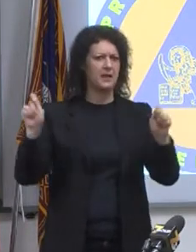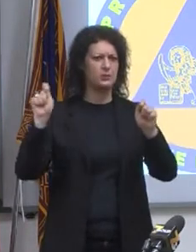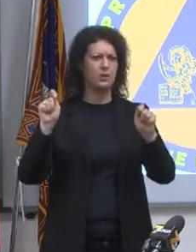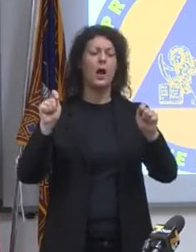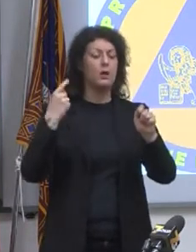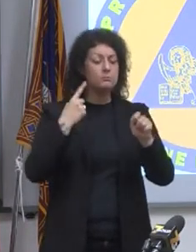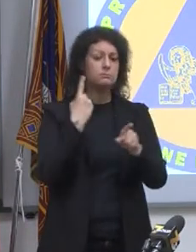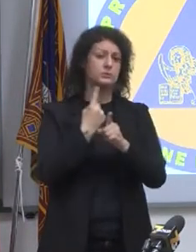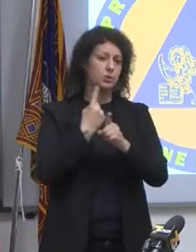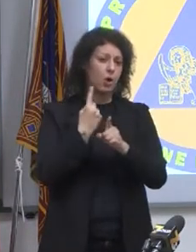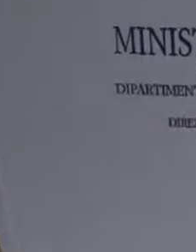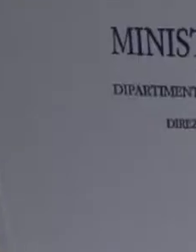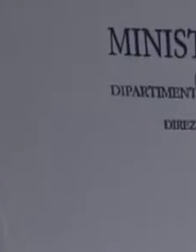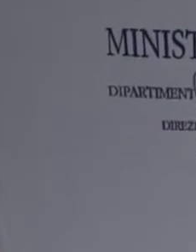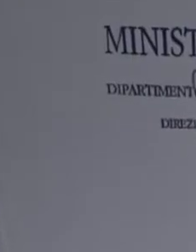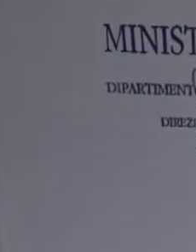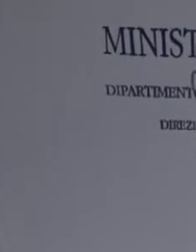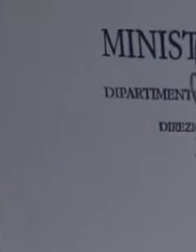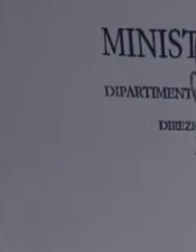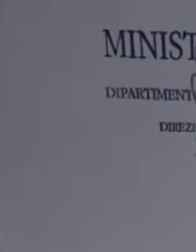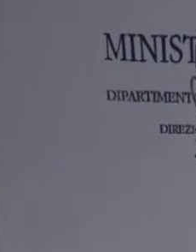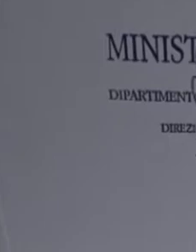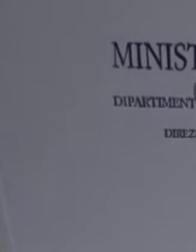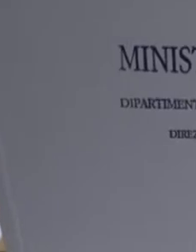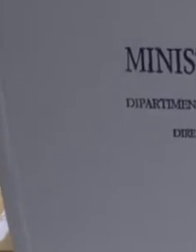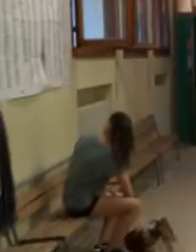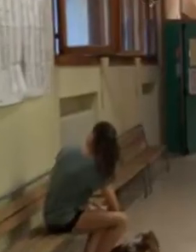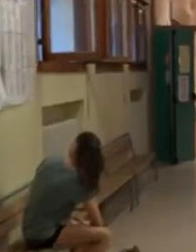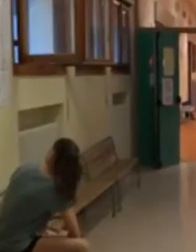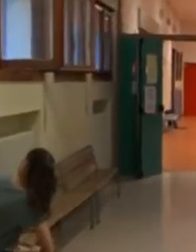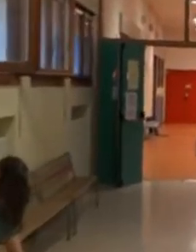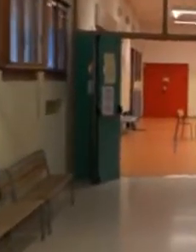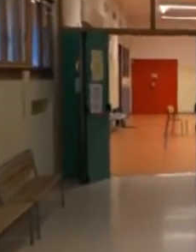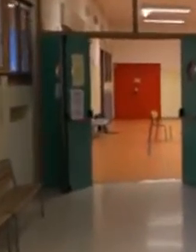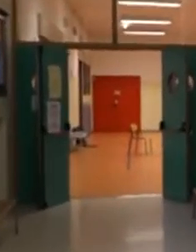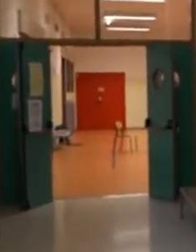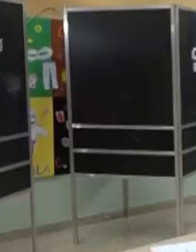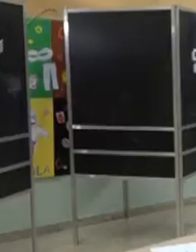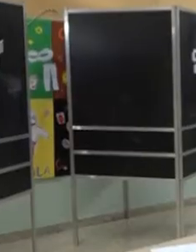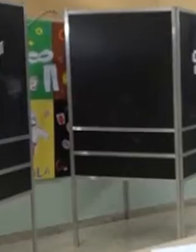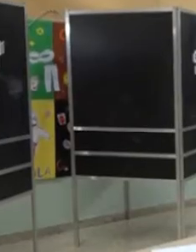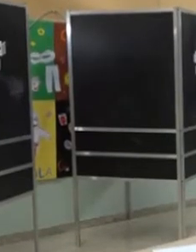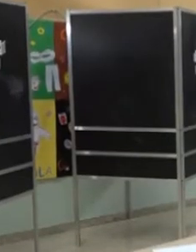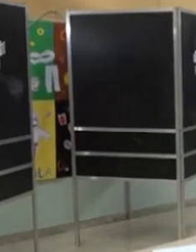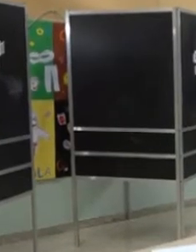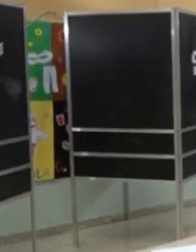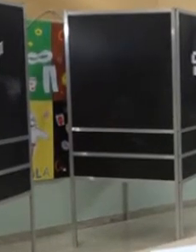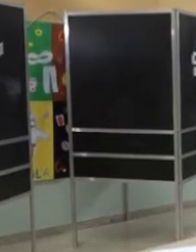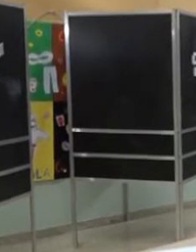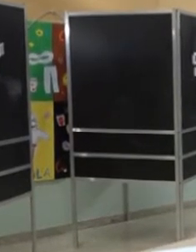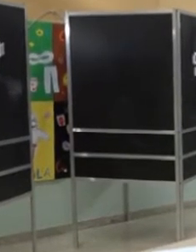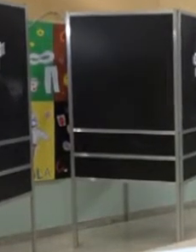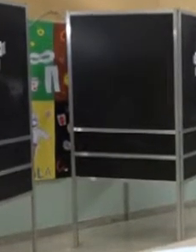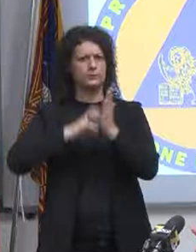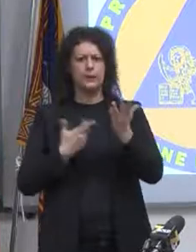corridoi e alla possibilità di riprendere i voli. E nella ripartenza del Veneto Zaia colloca anche il voto a luglio. Se parte tutto, dice, deve ripartire